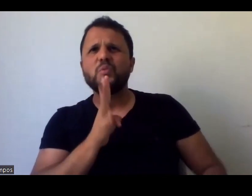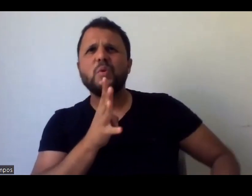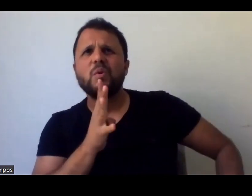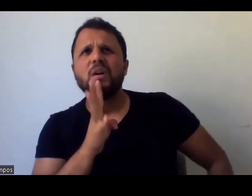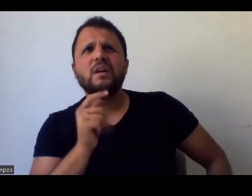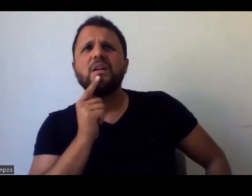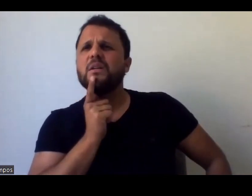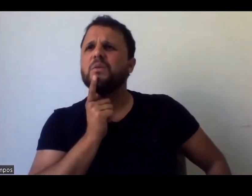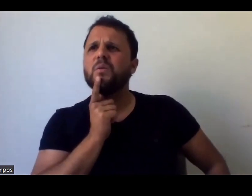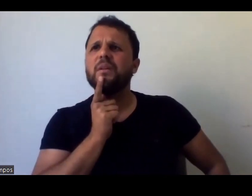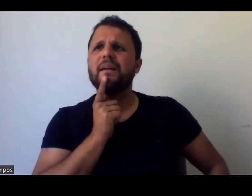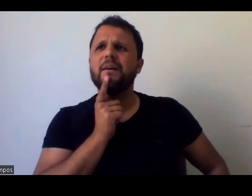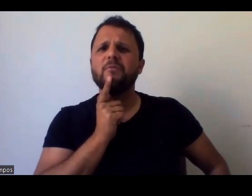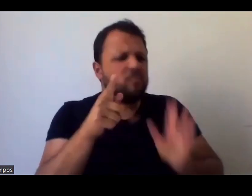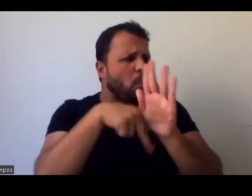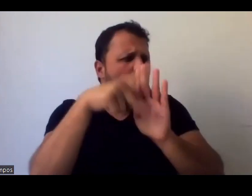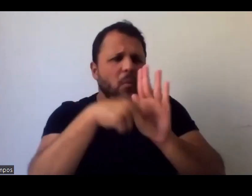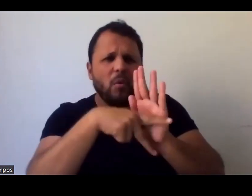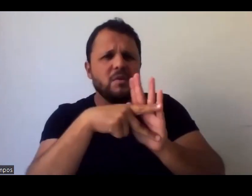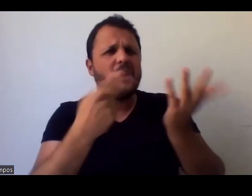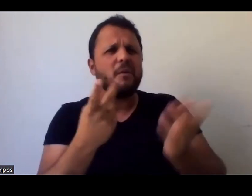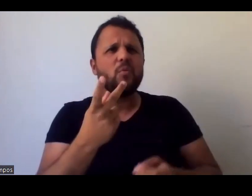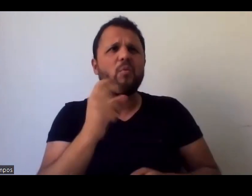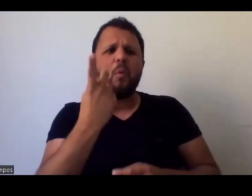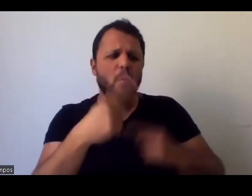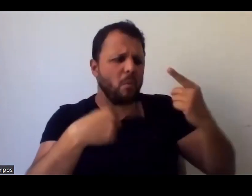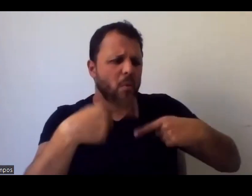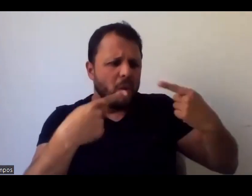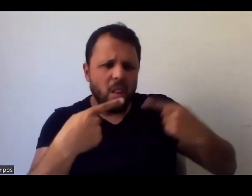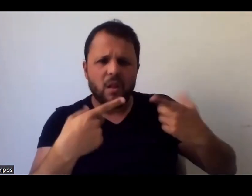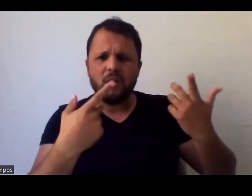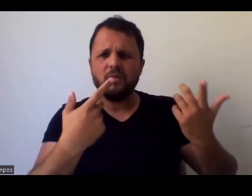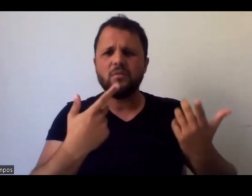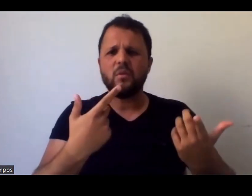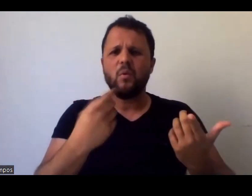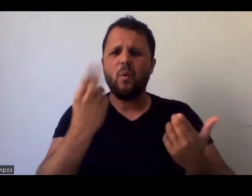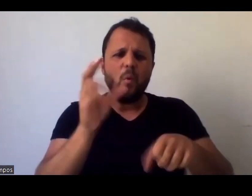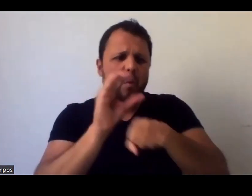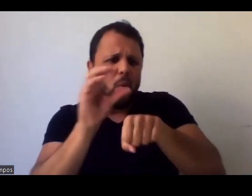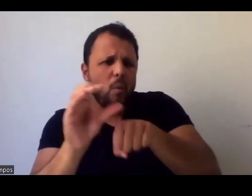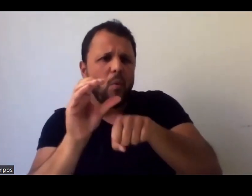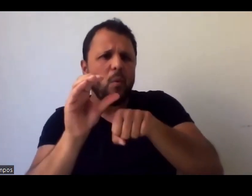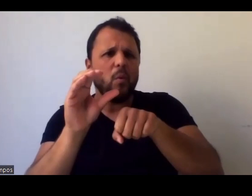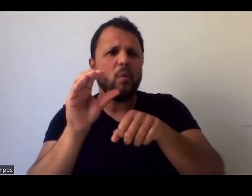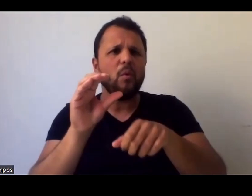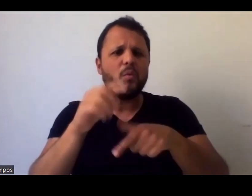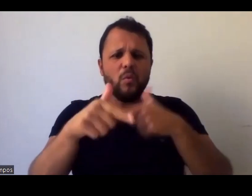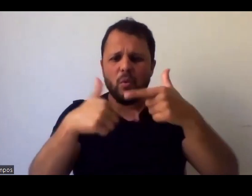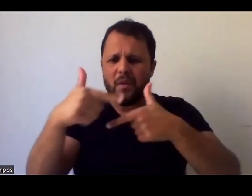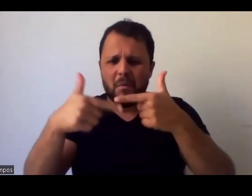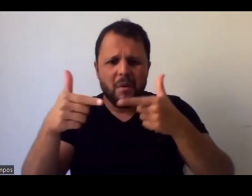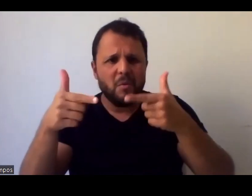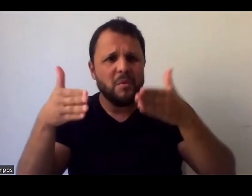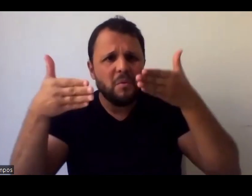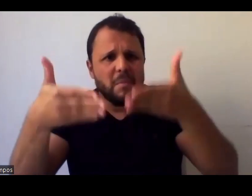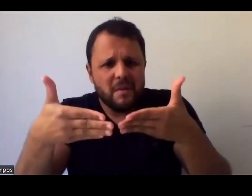sei lá, uma política, como a Bel falou, ou um curso, né, uma, enfim, trabalhos aí, né,